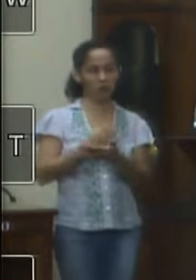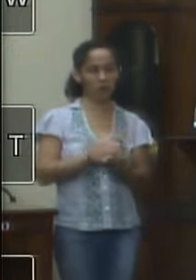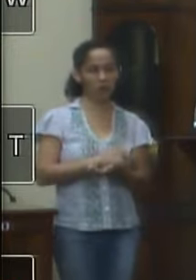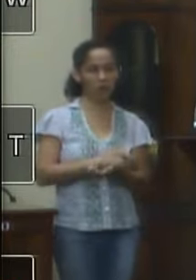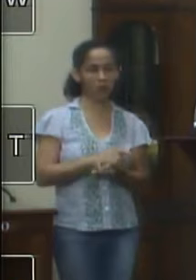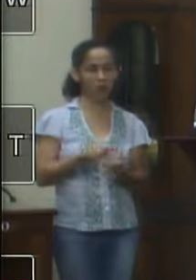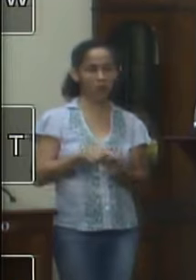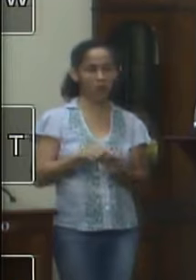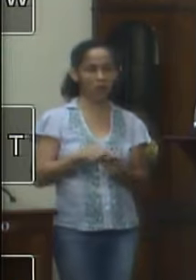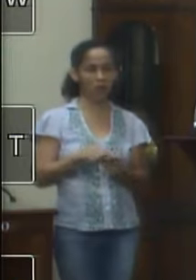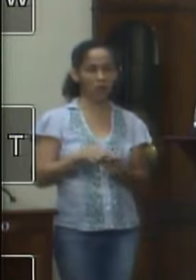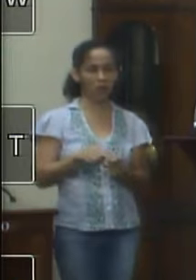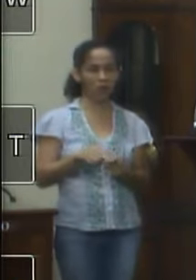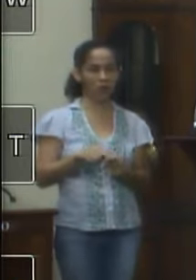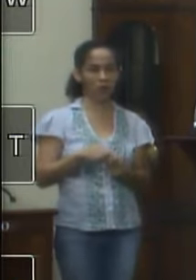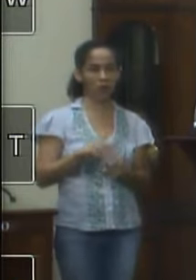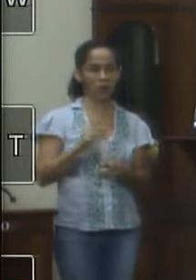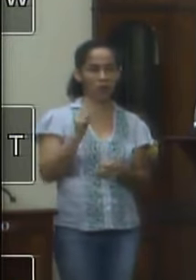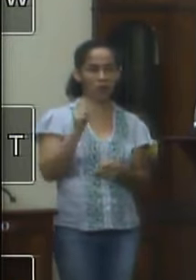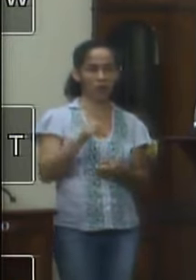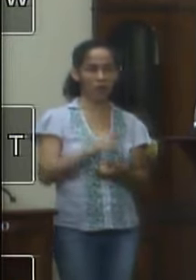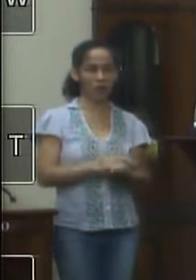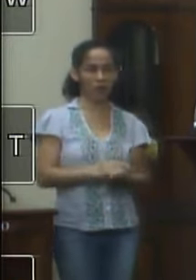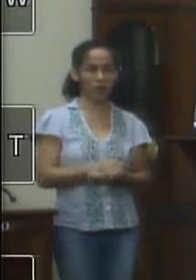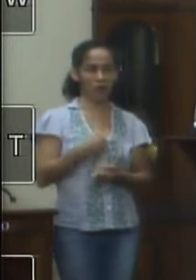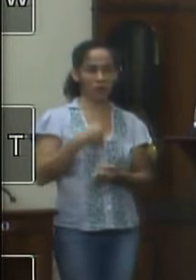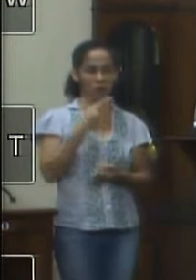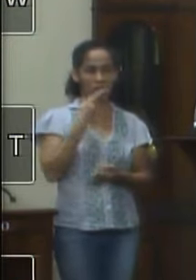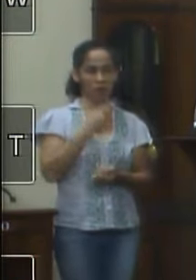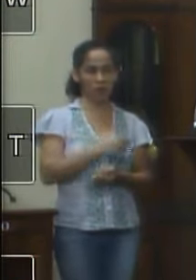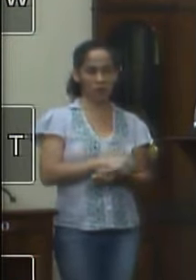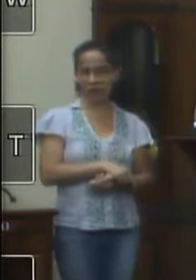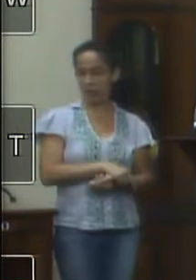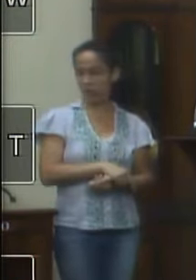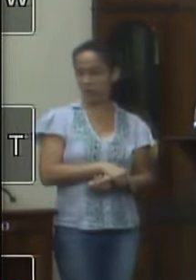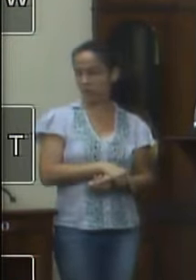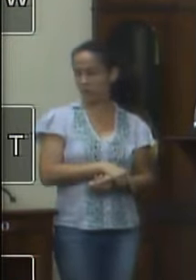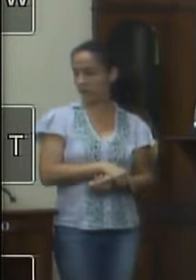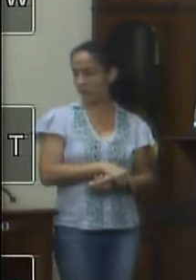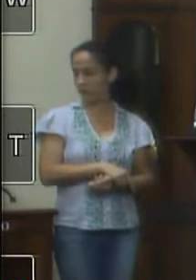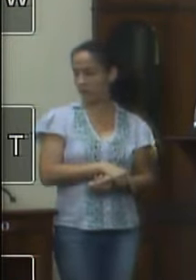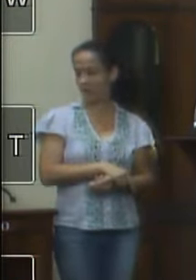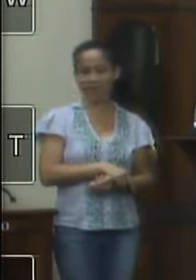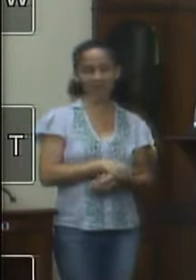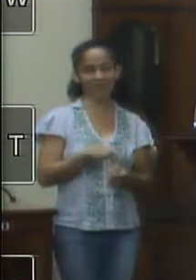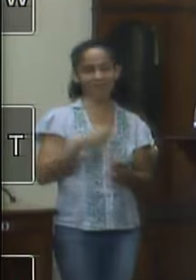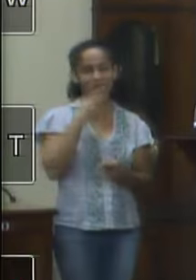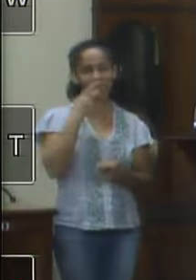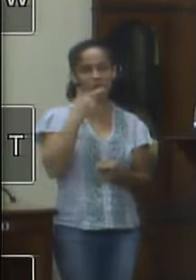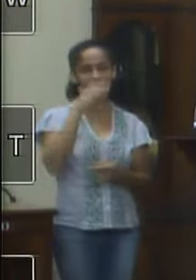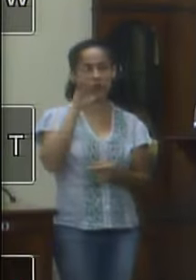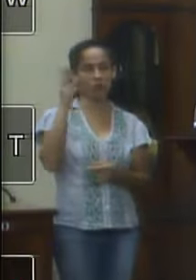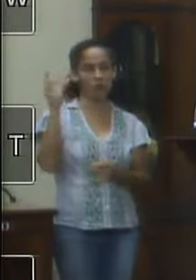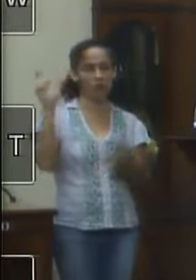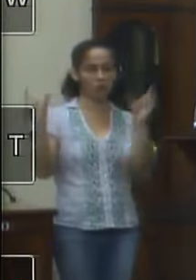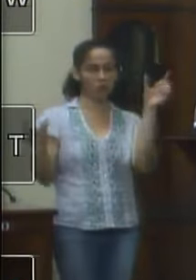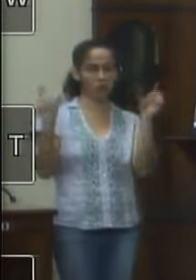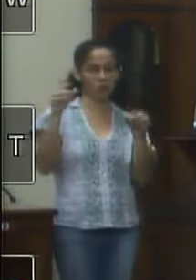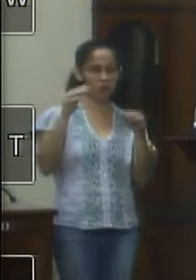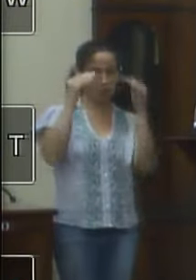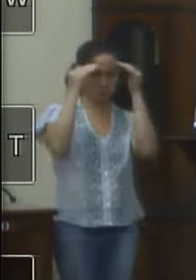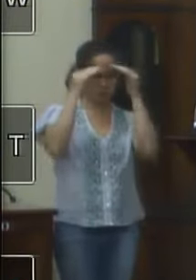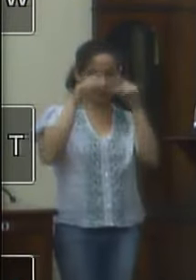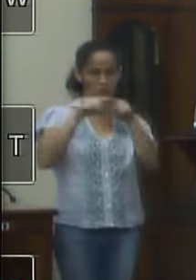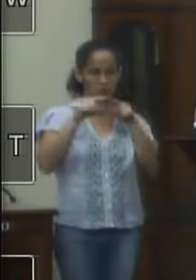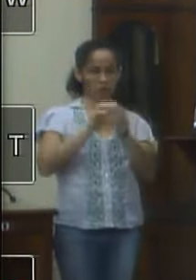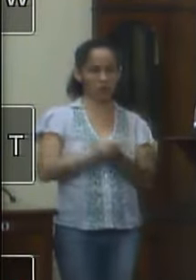passível não tem nada a ver disso agora o meu recado para o Fernandinho e eu não vim aqui falar por todos cada um tem uma opinião e respeito